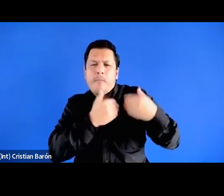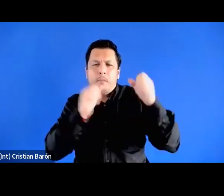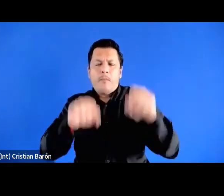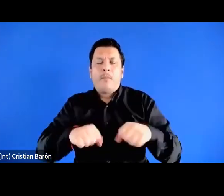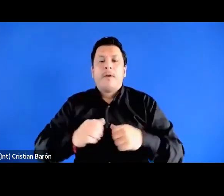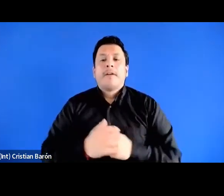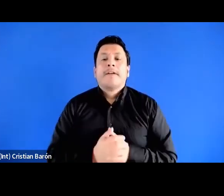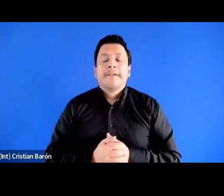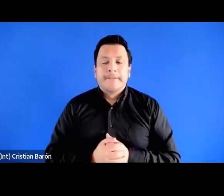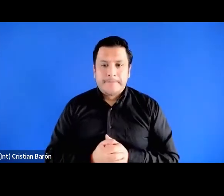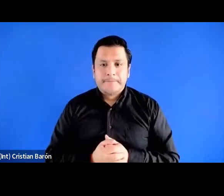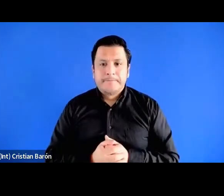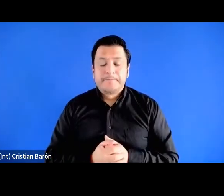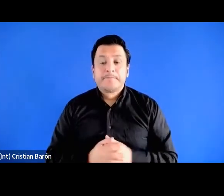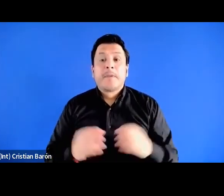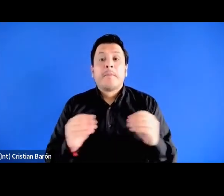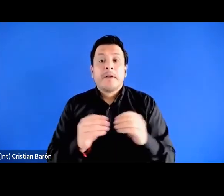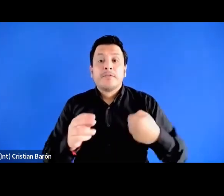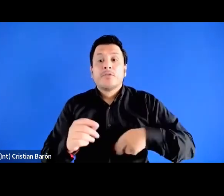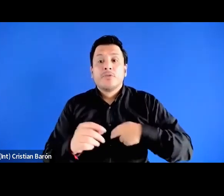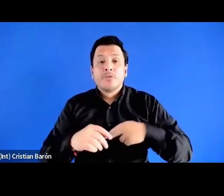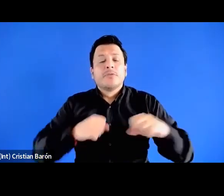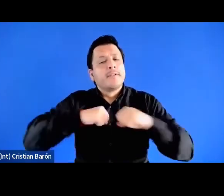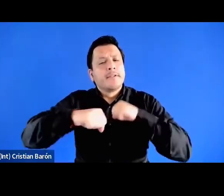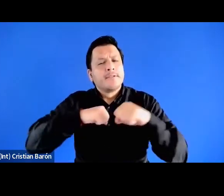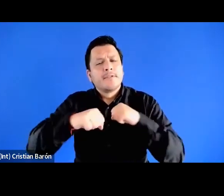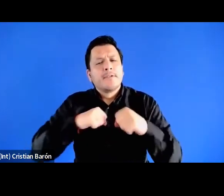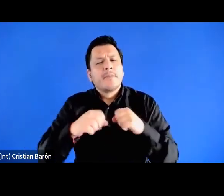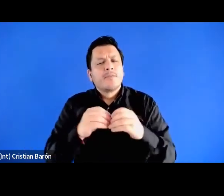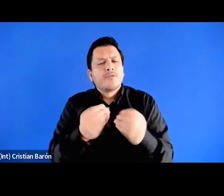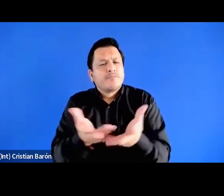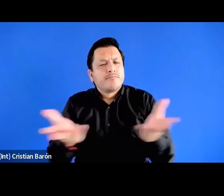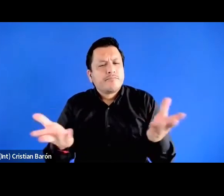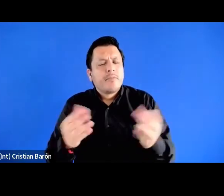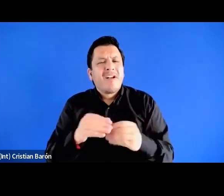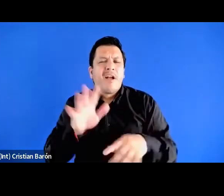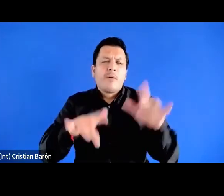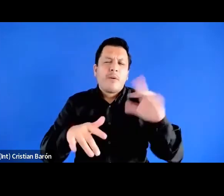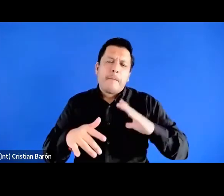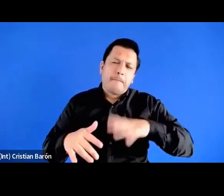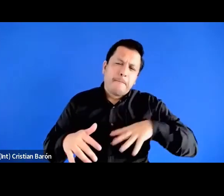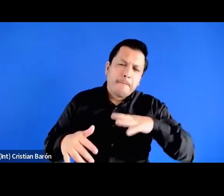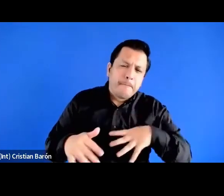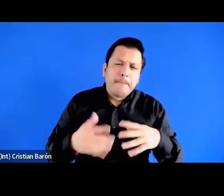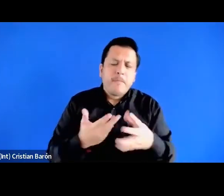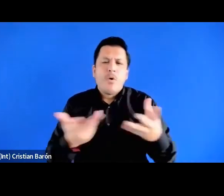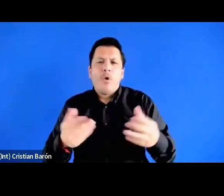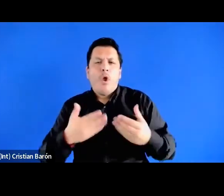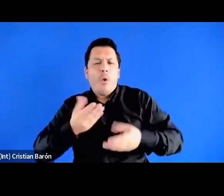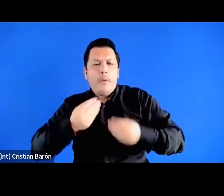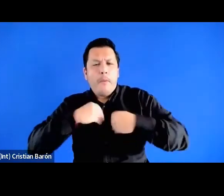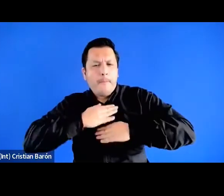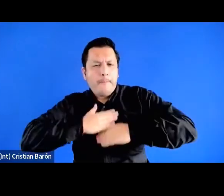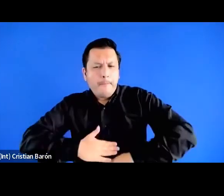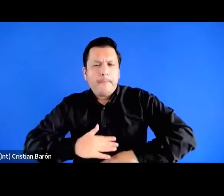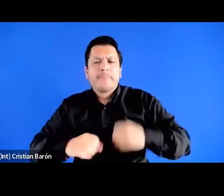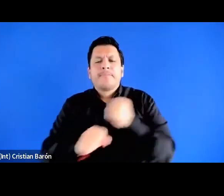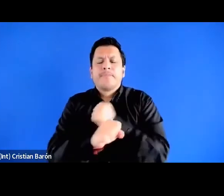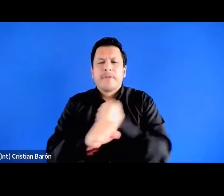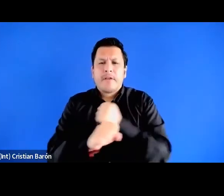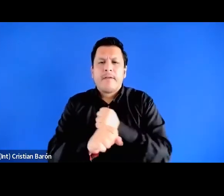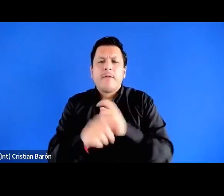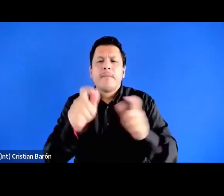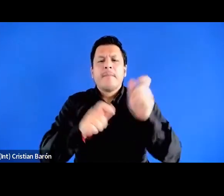gestionamos la satisfacción o la insatisfacción de las clases trabajadoras y medias, ¿no?